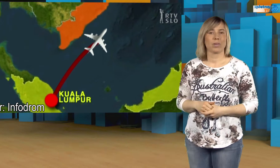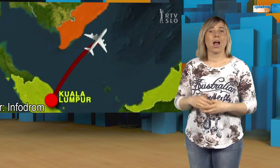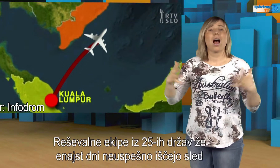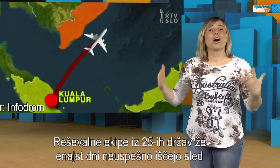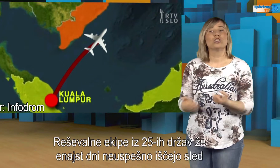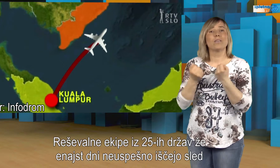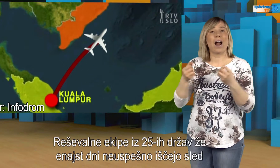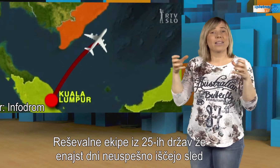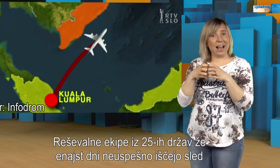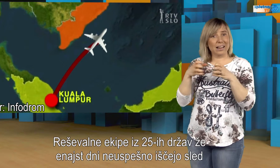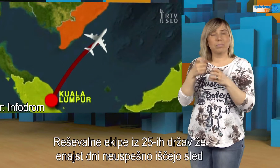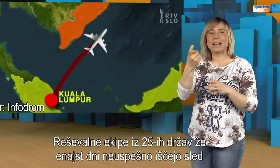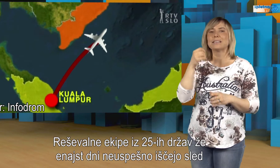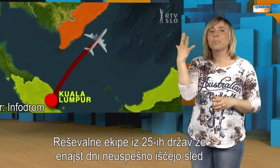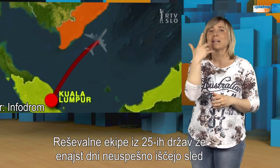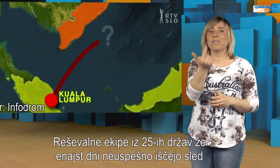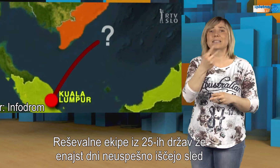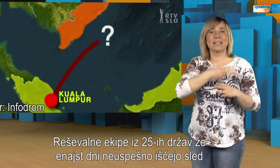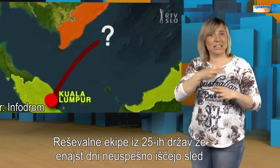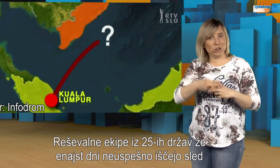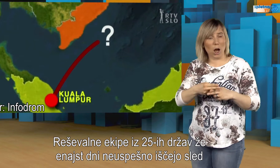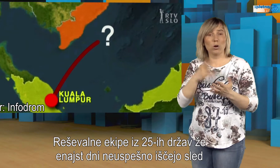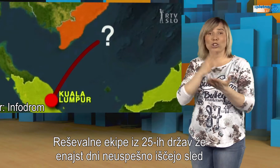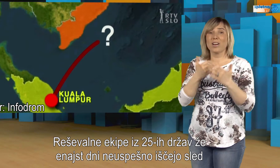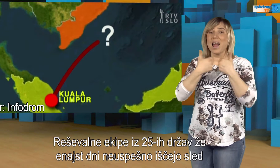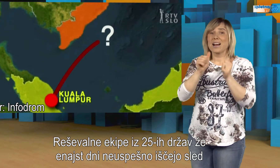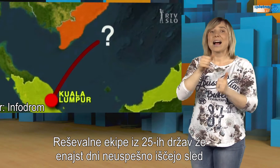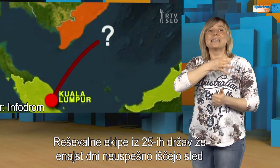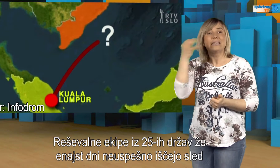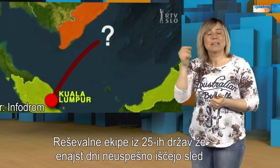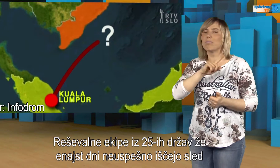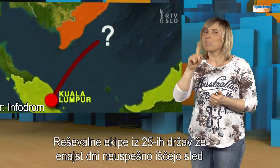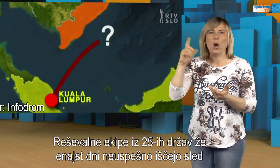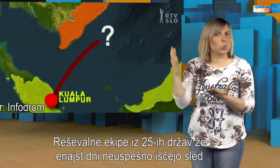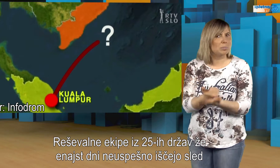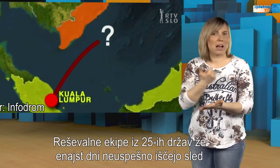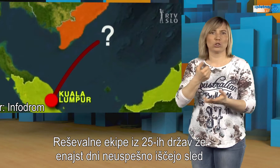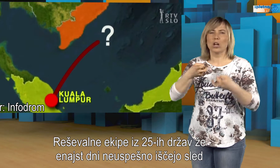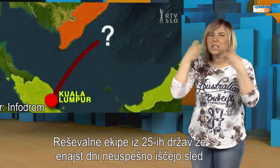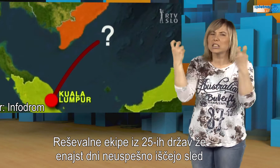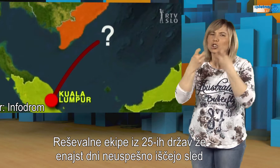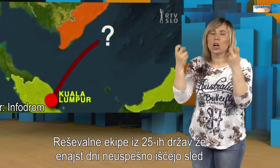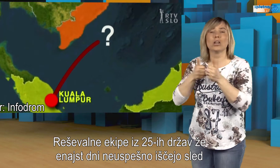Reševalne ekipe iz 25 držav že najst dni neuspešno iščejo sled za izginulim malezijskim letalom,